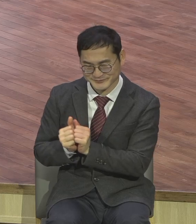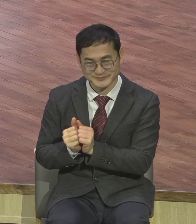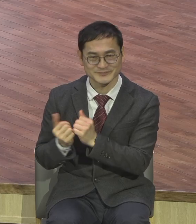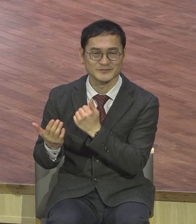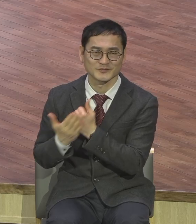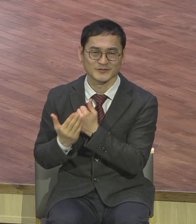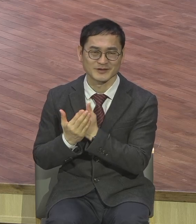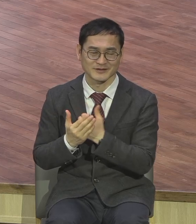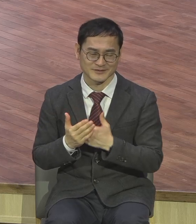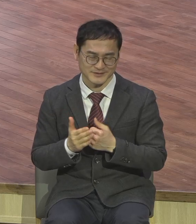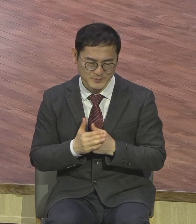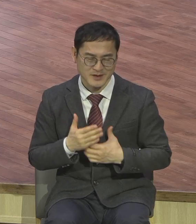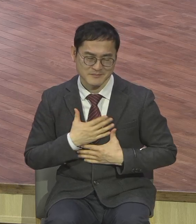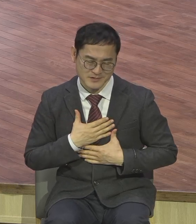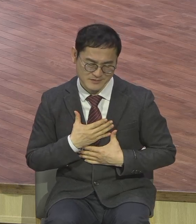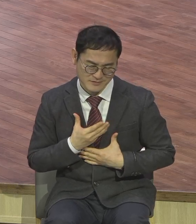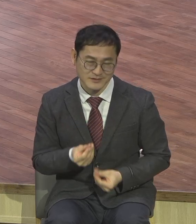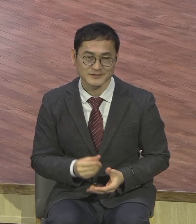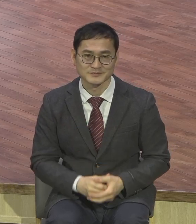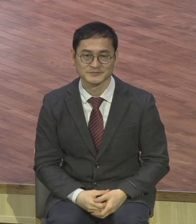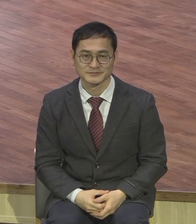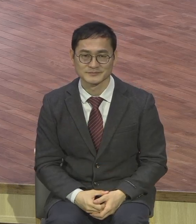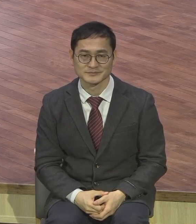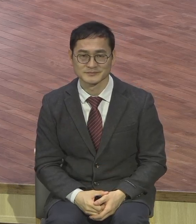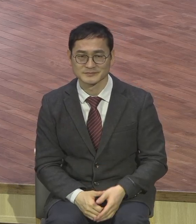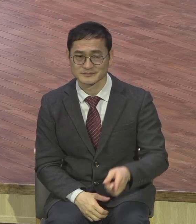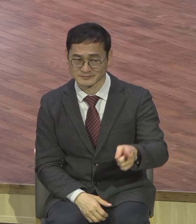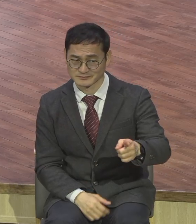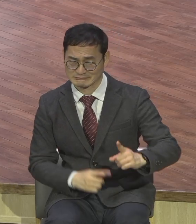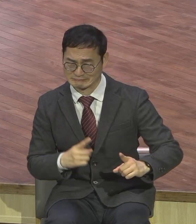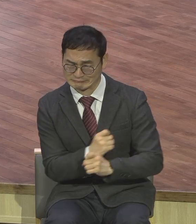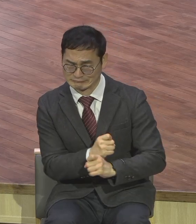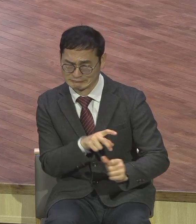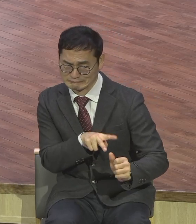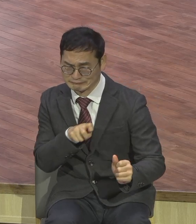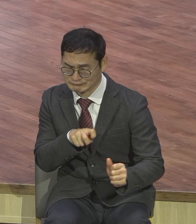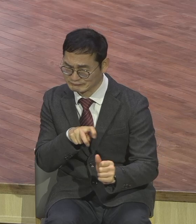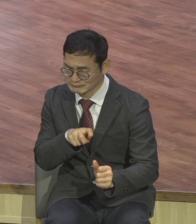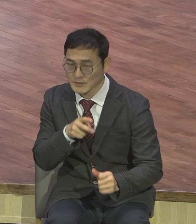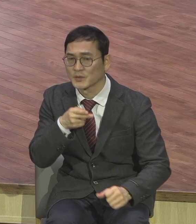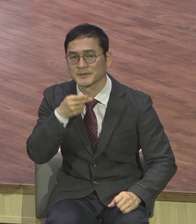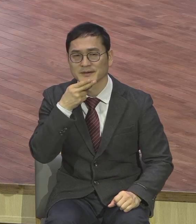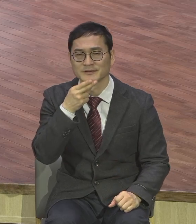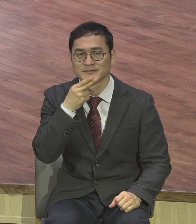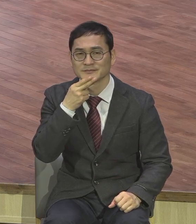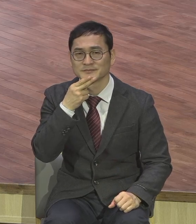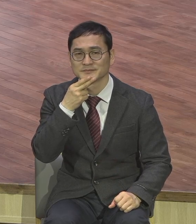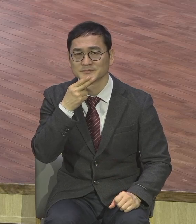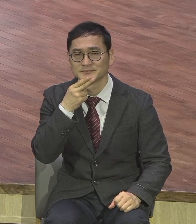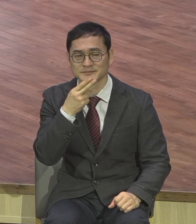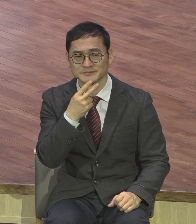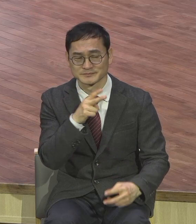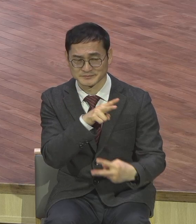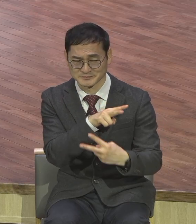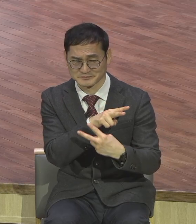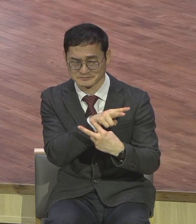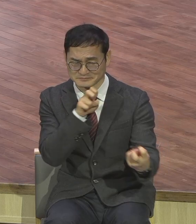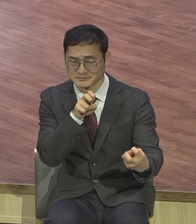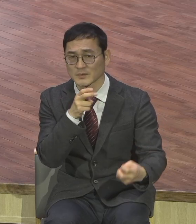평생 마음이 막 미워가지고 원수인 사람 지구상에 아무도 없어요 여러분 보험의